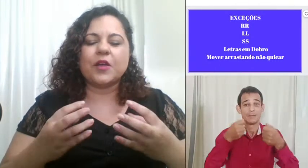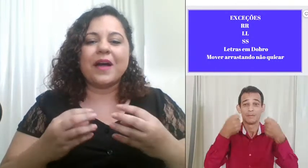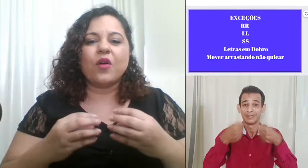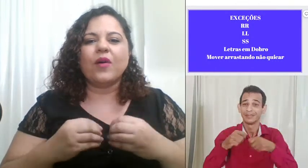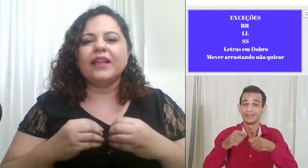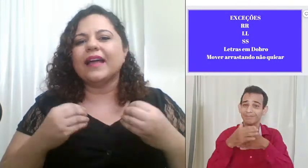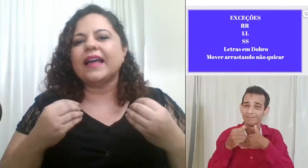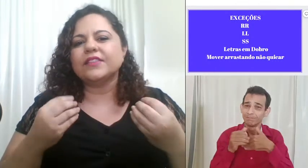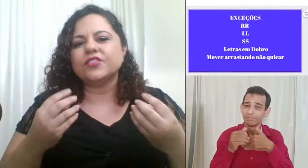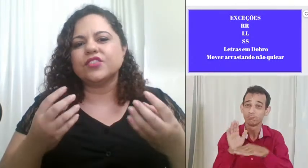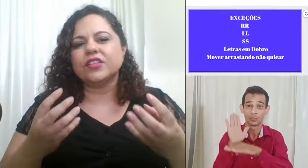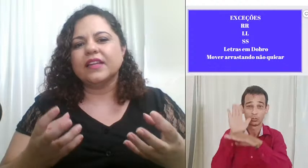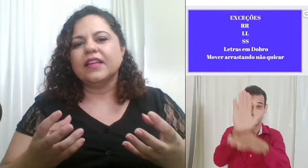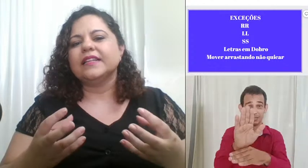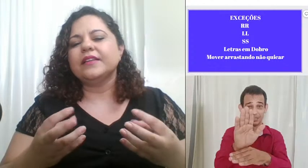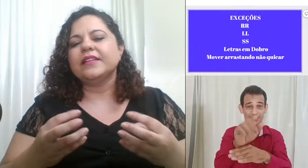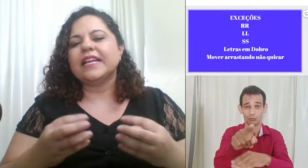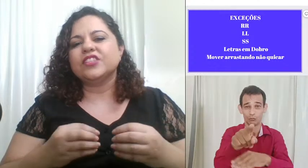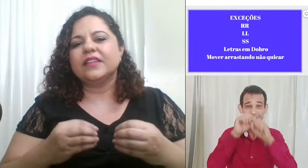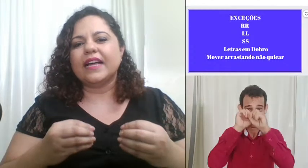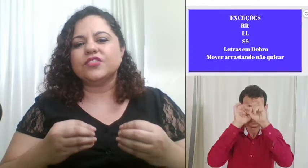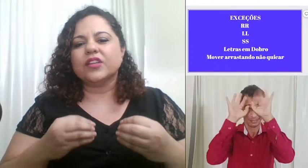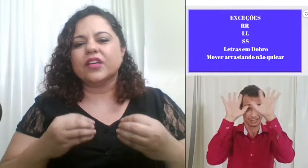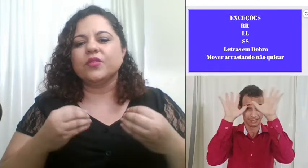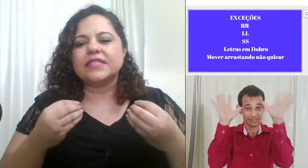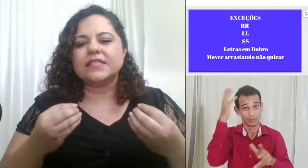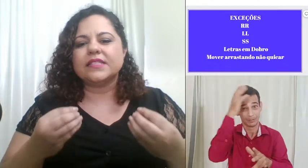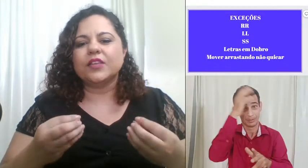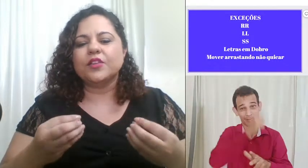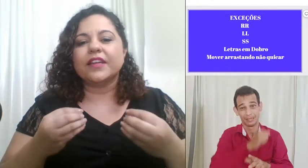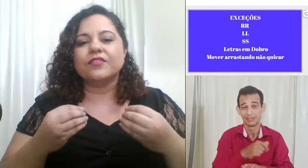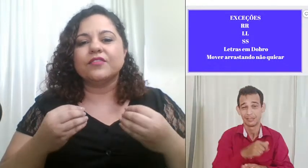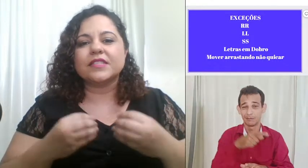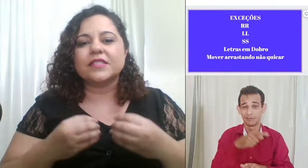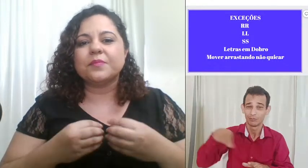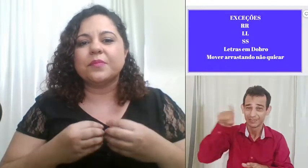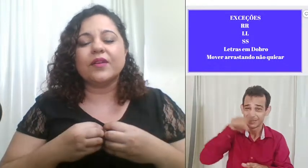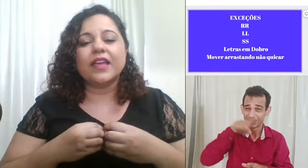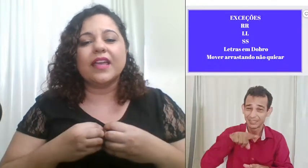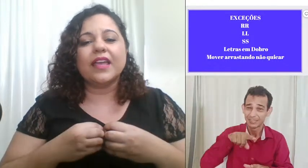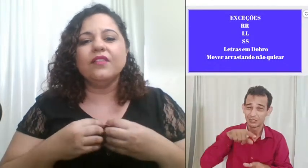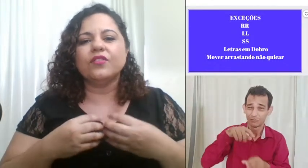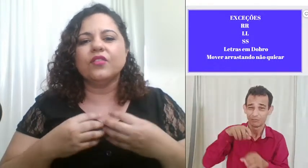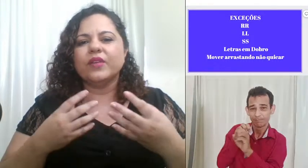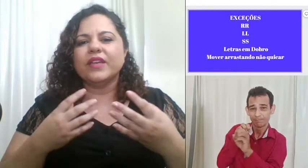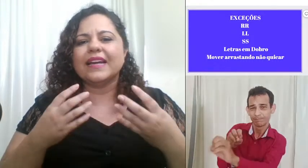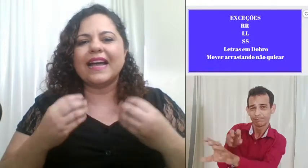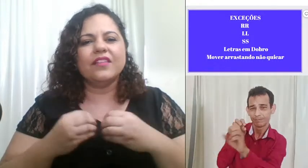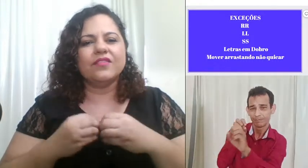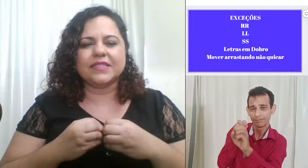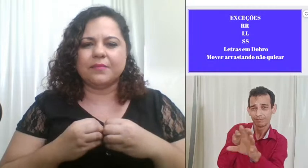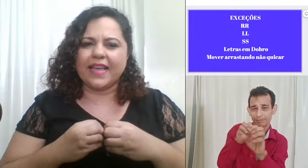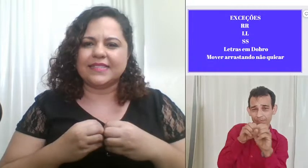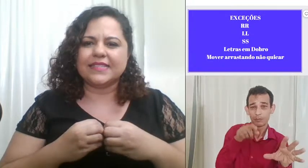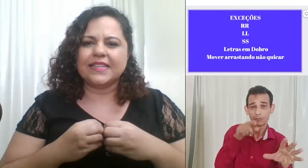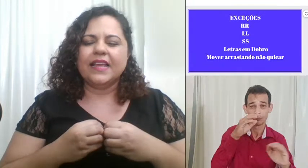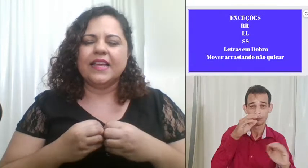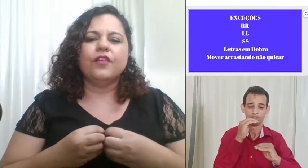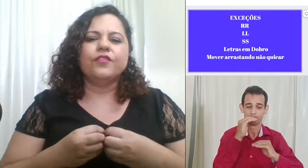qualidade né na didática e no ensino para que vocês possam evoluir cada vez mais eu fico